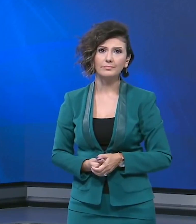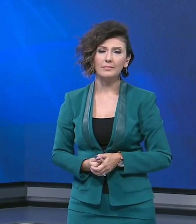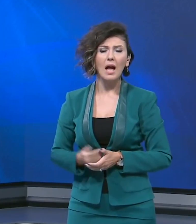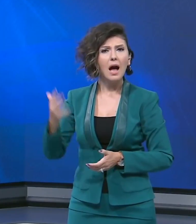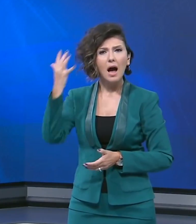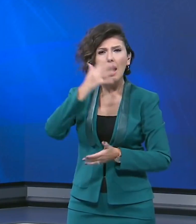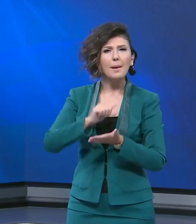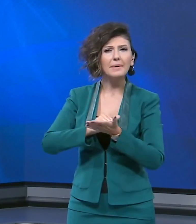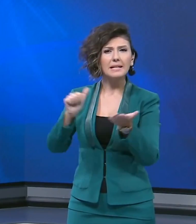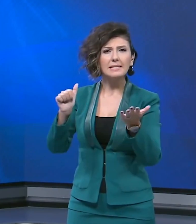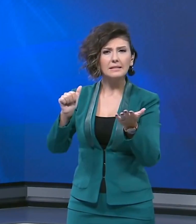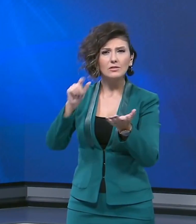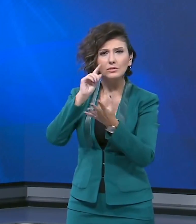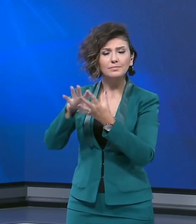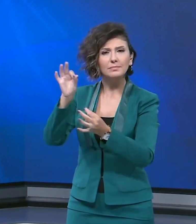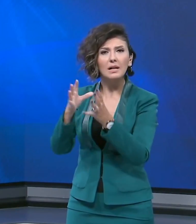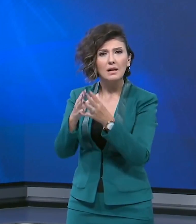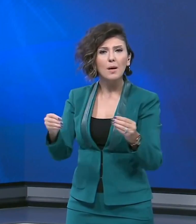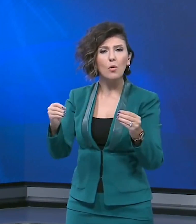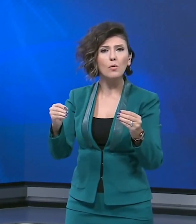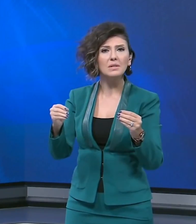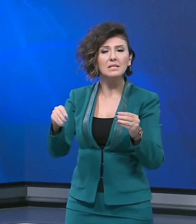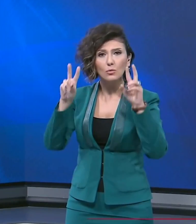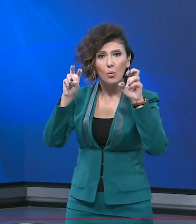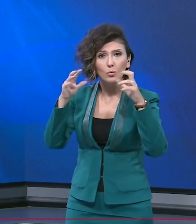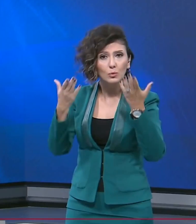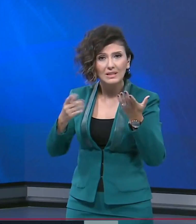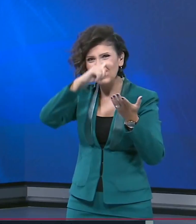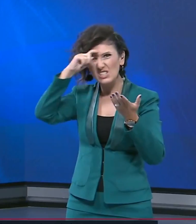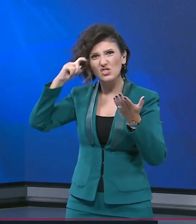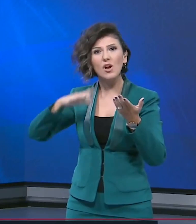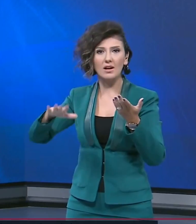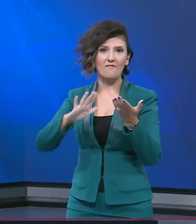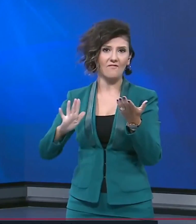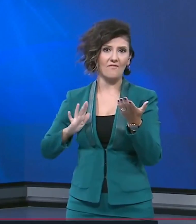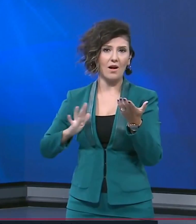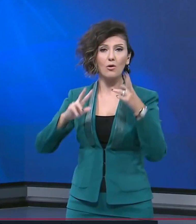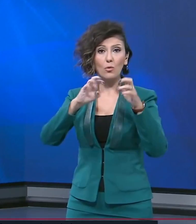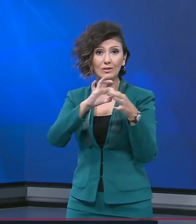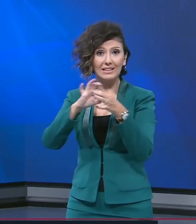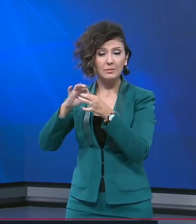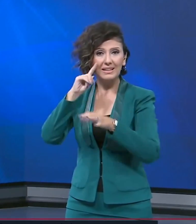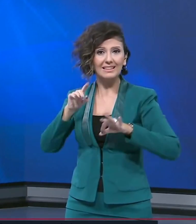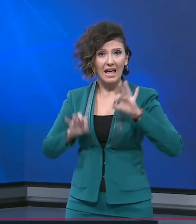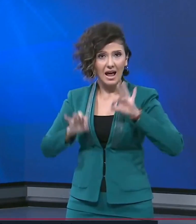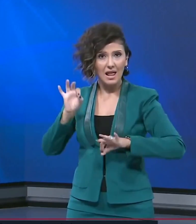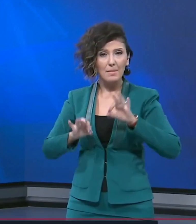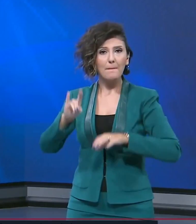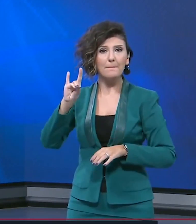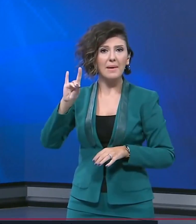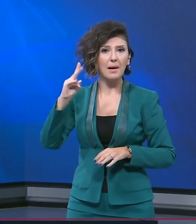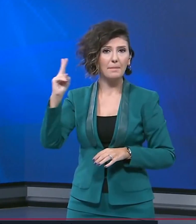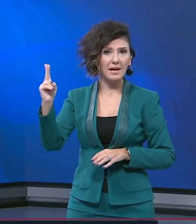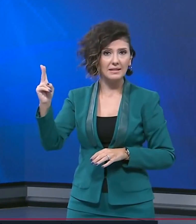Suudi gazeteci Cemal Kaşıkçı'nın kaybolması gündemdeki sıcaklığını korurken konuya ilişkin bir değerlendirmede